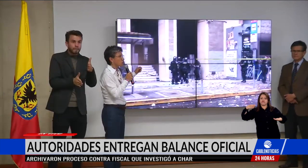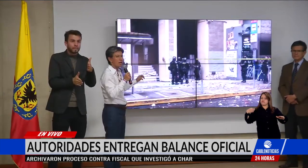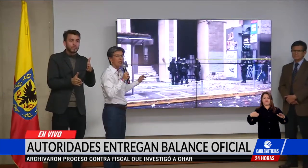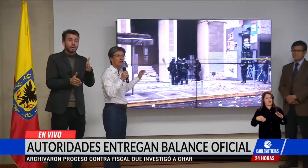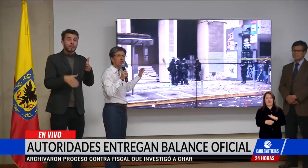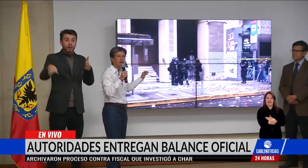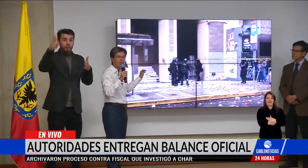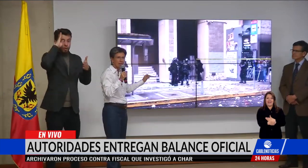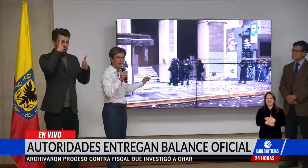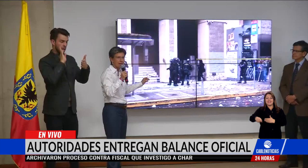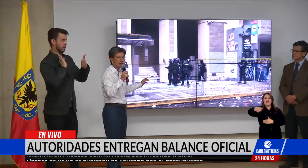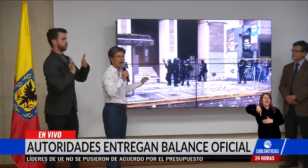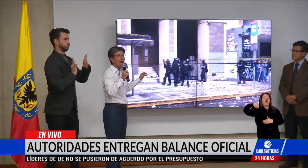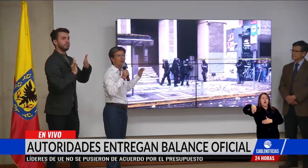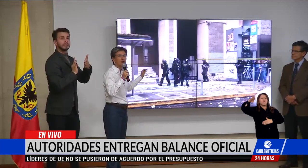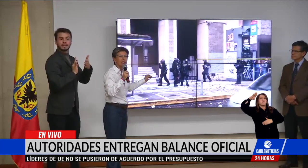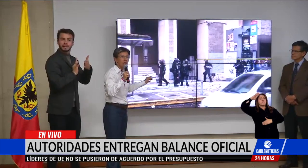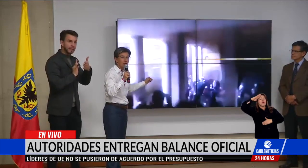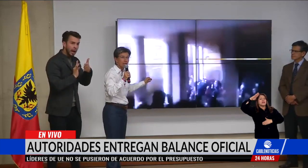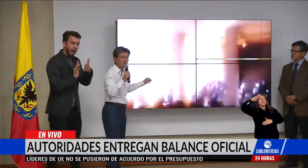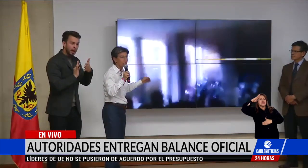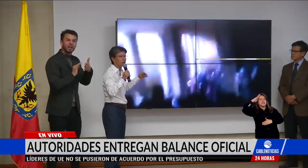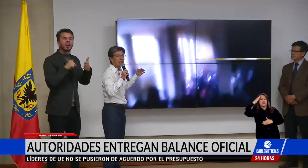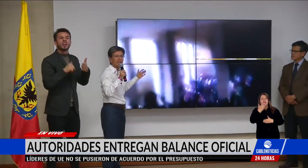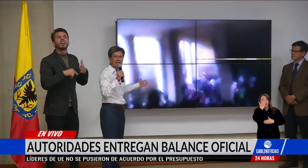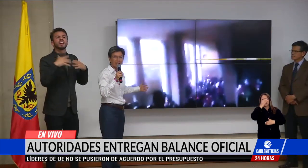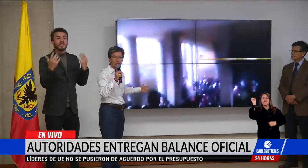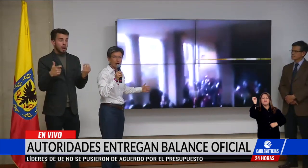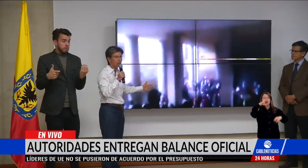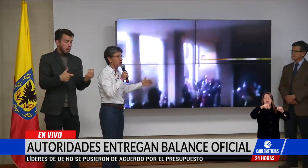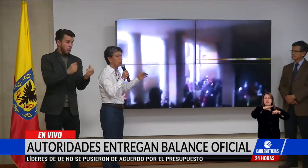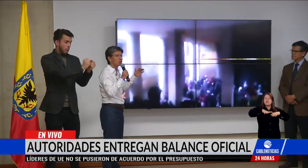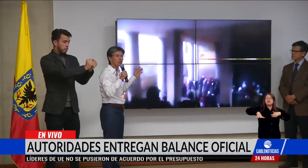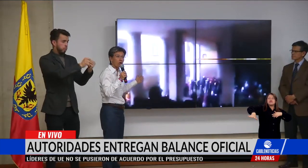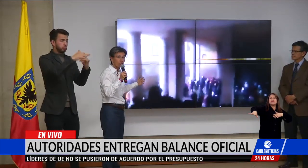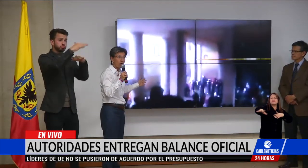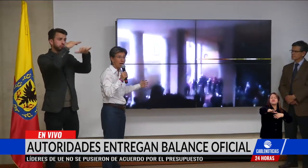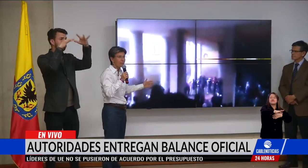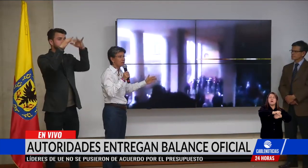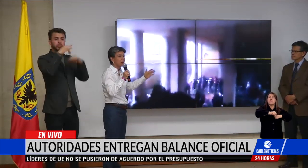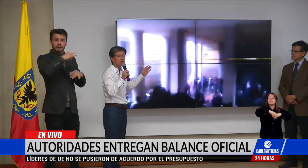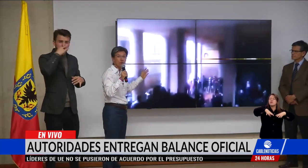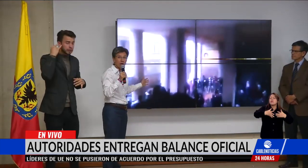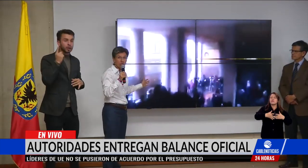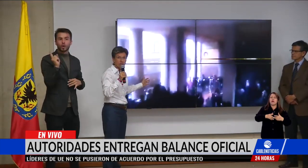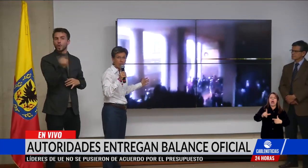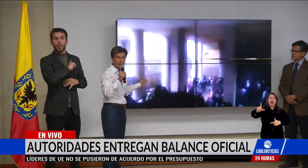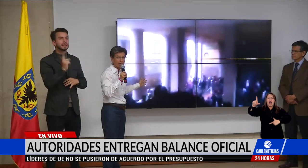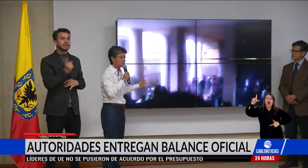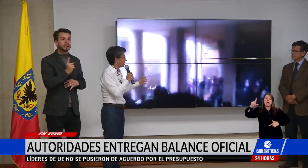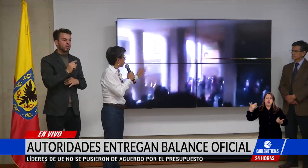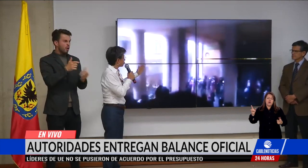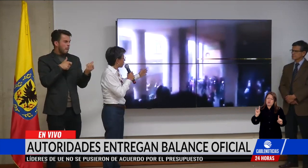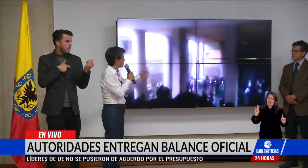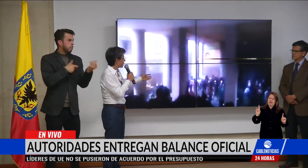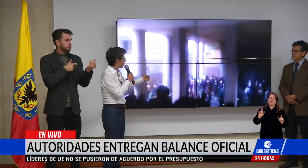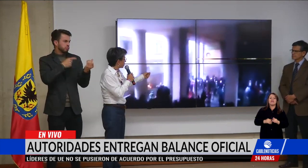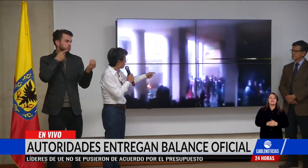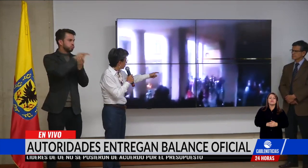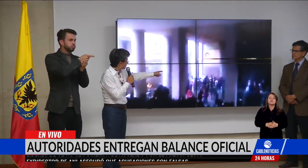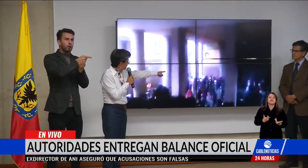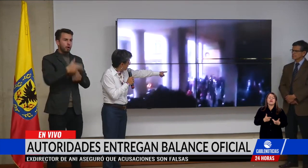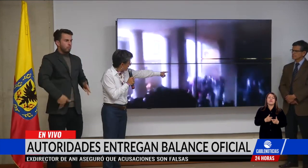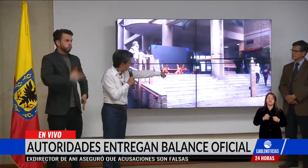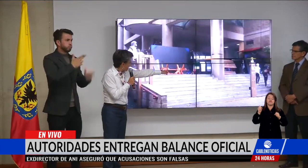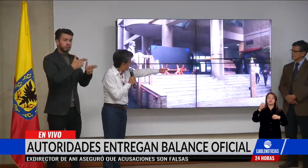desde afuera usa solamente aturdidoras, no son gases lacrimógenos, nunca usó armas, nunca usó escopetas, solamente